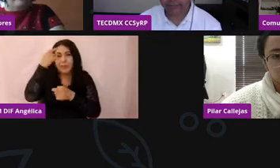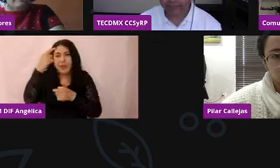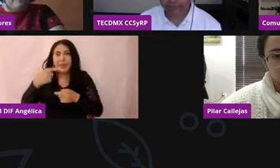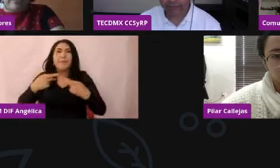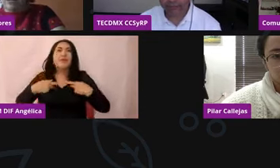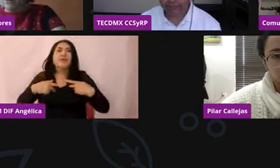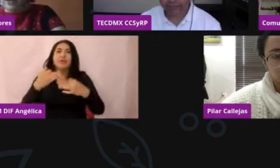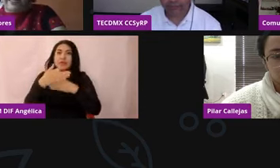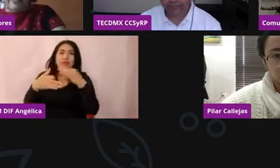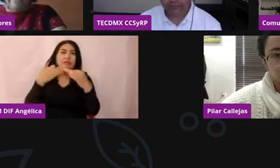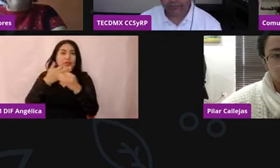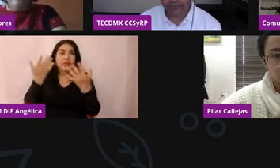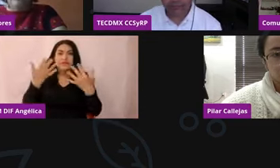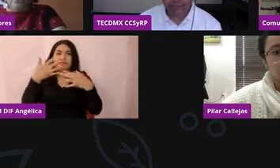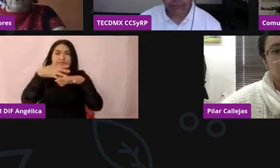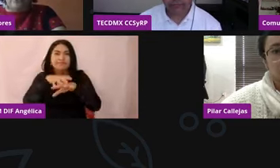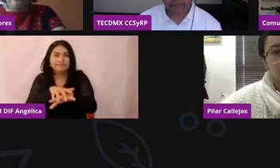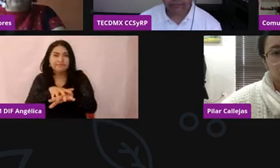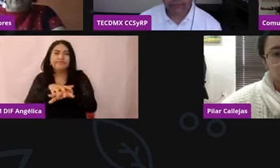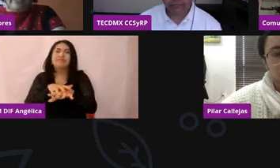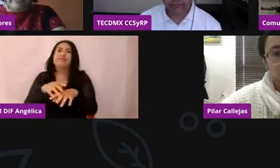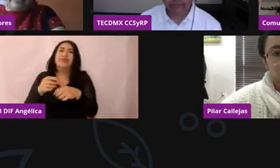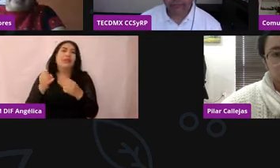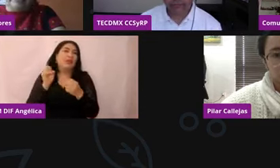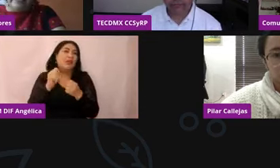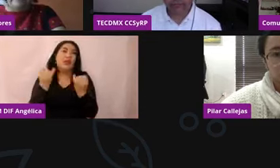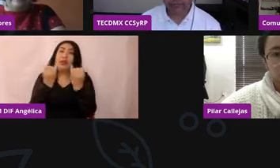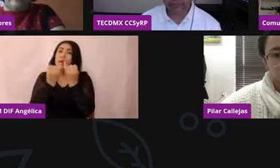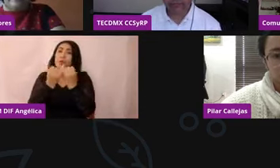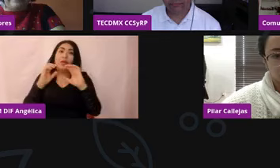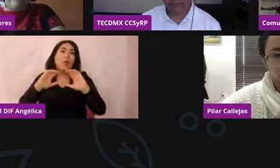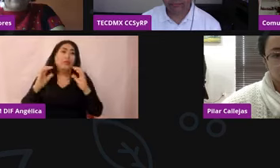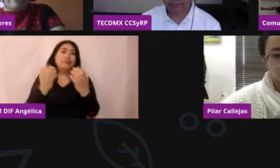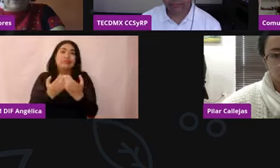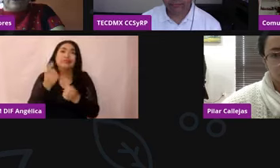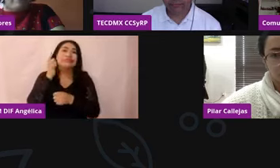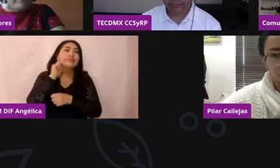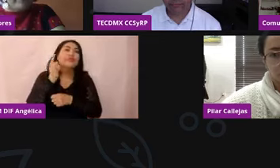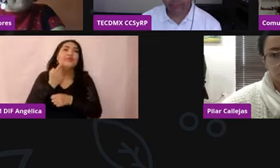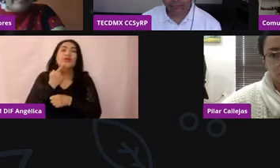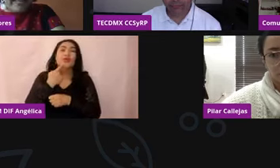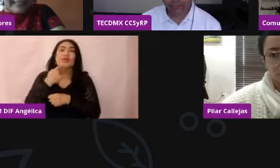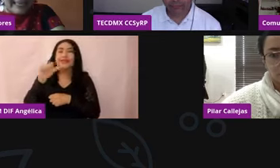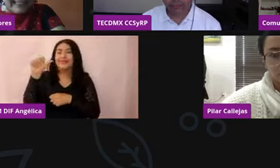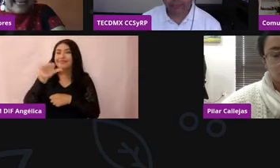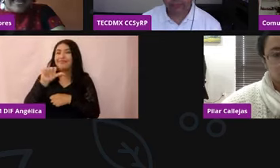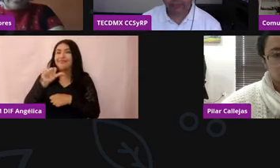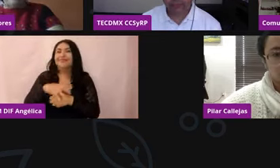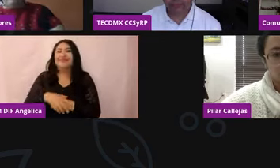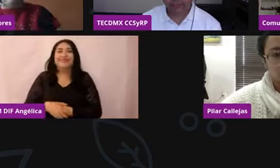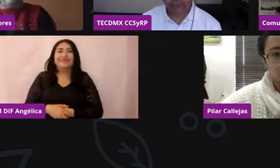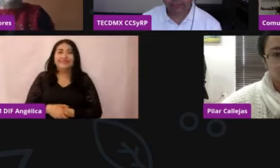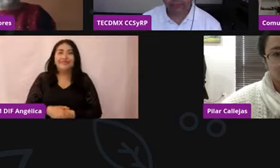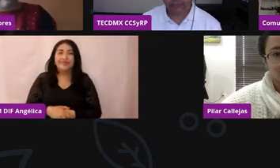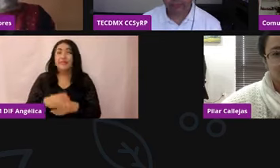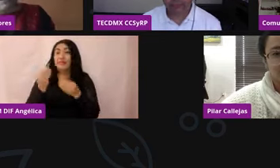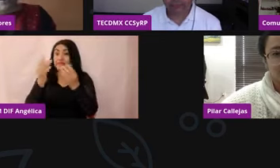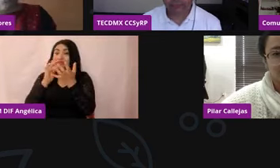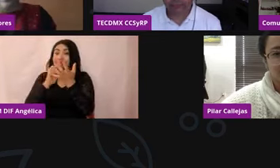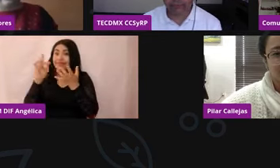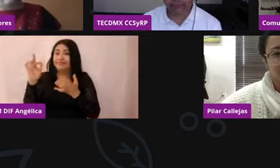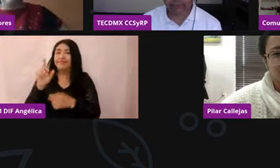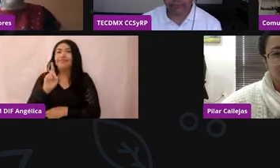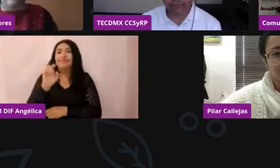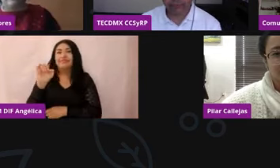afirmativas para la comunidad sorda en esta tarde maravillosa. Muchísimas gracias al DIF de la Ciudad de